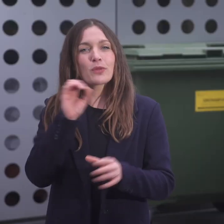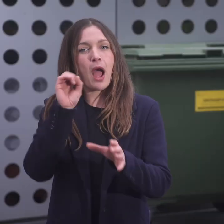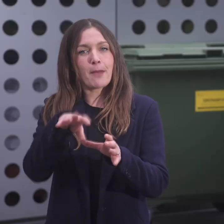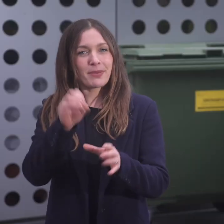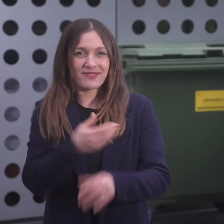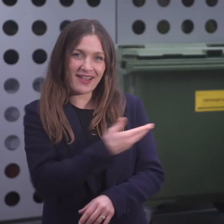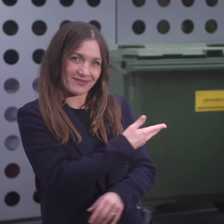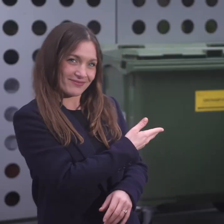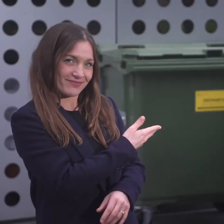Grüngut